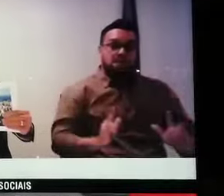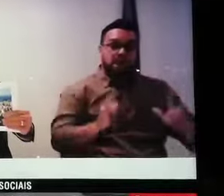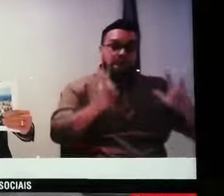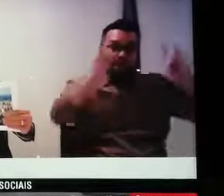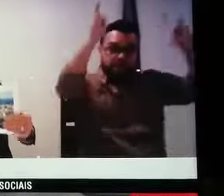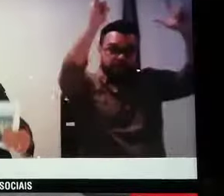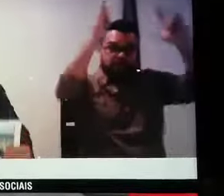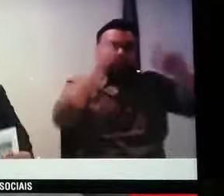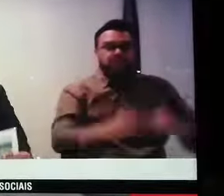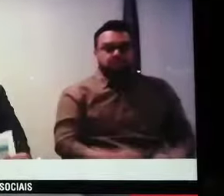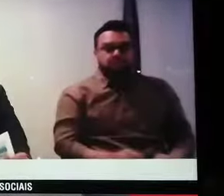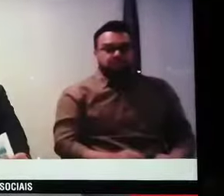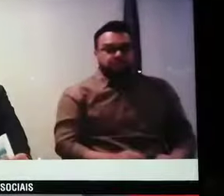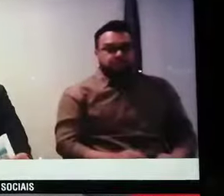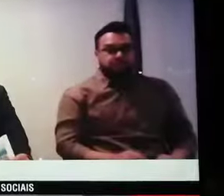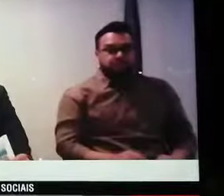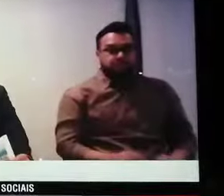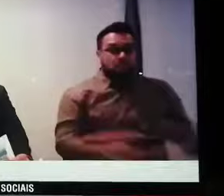Petrobrasão.